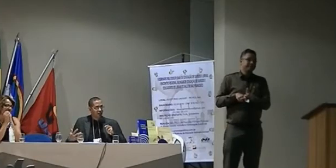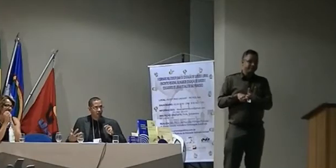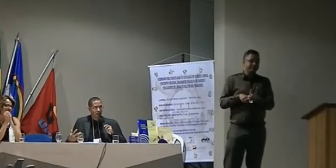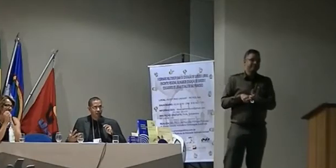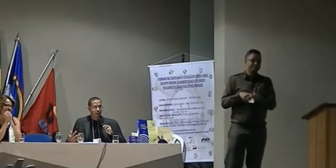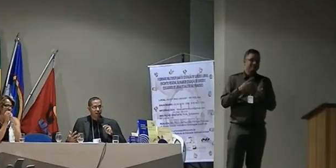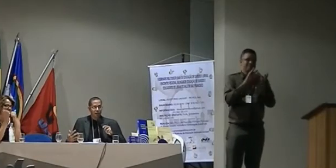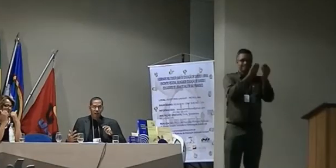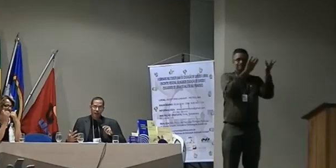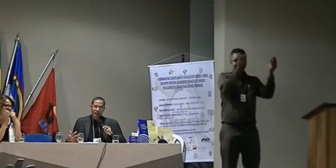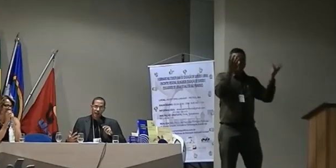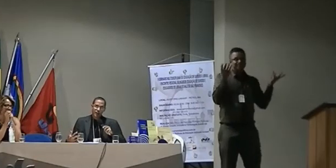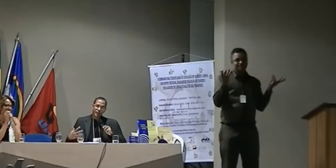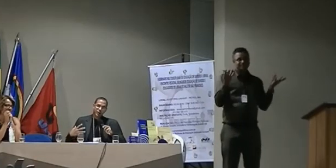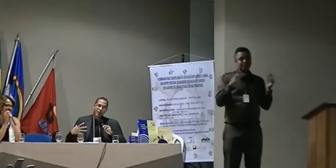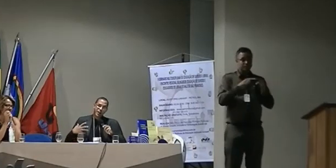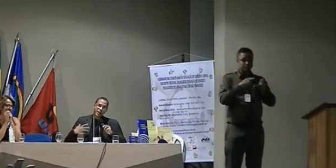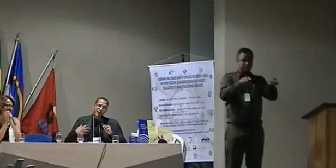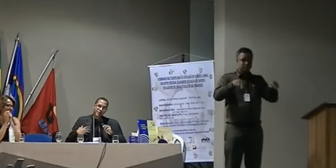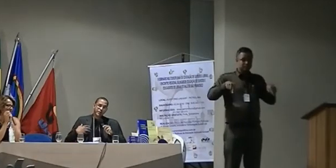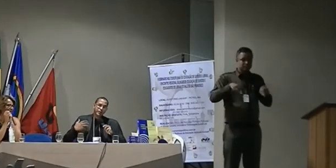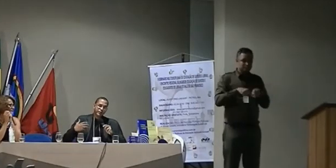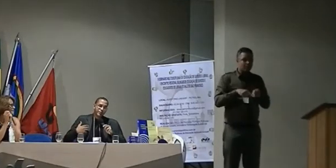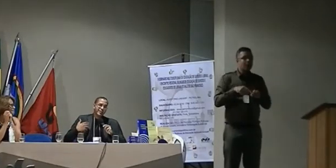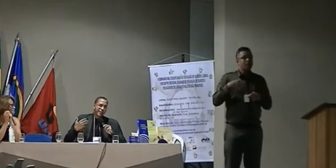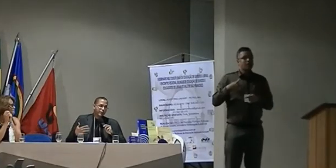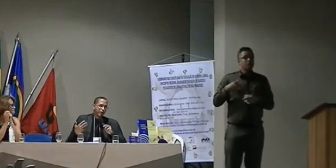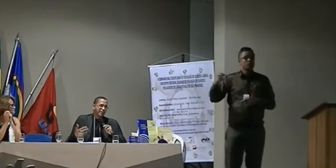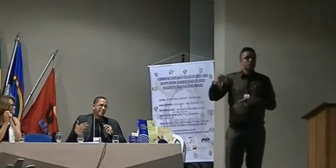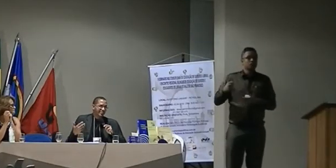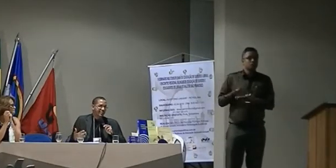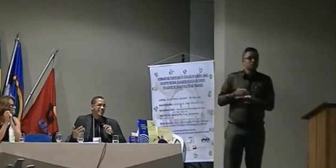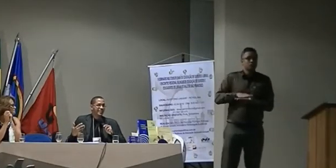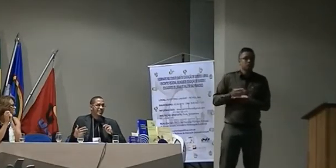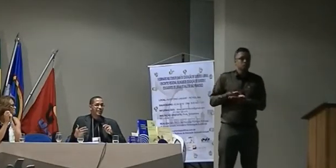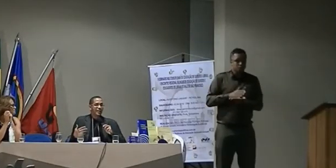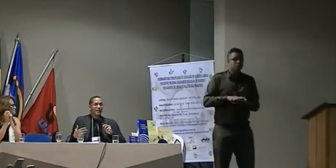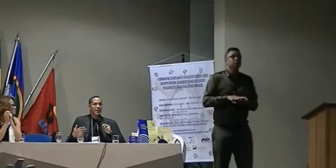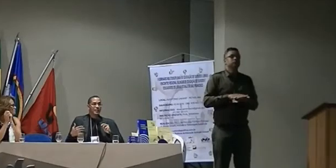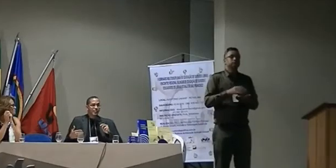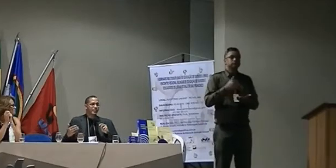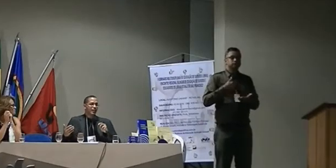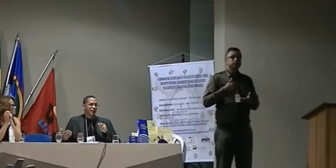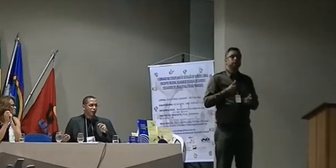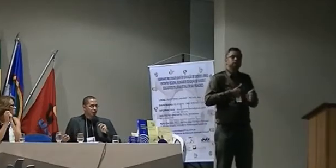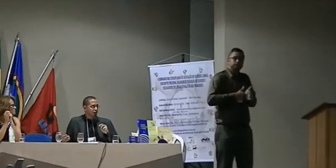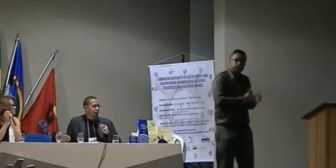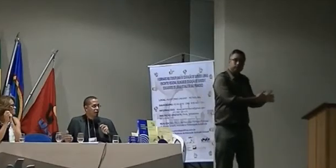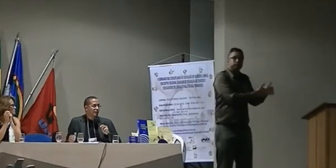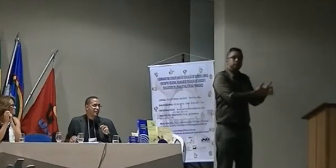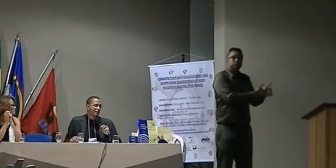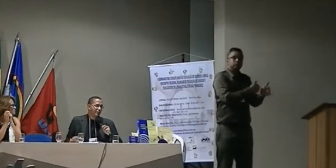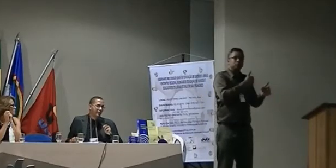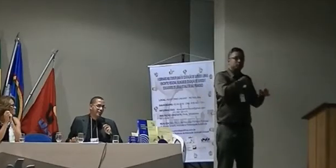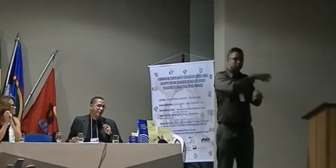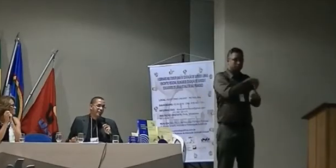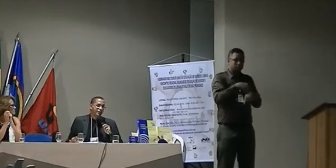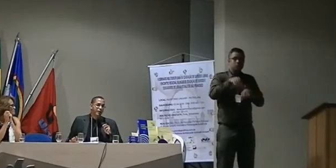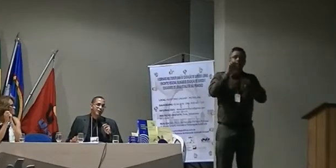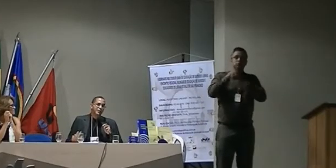aula ele acaba cedendo realmente a necessidade de ensinar o assunto não é apenas interpretar então acaba